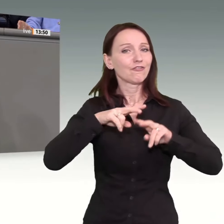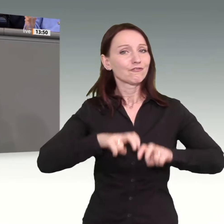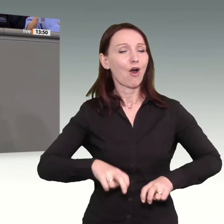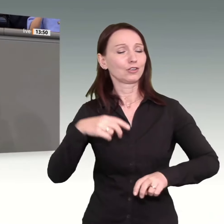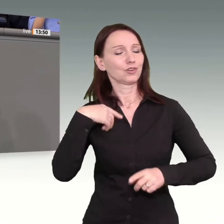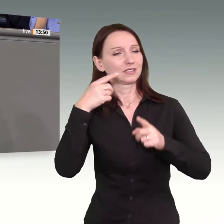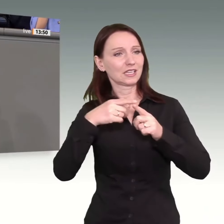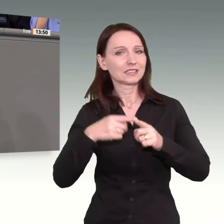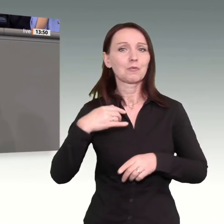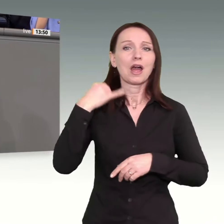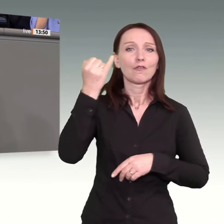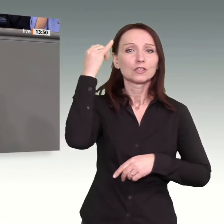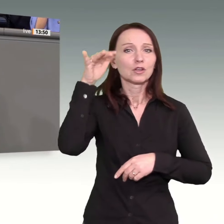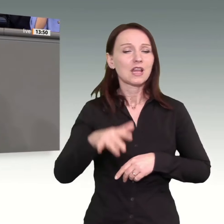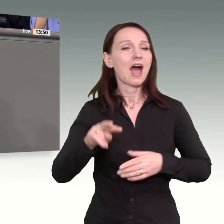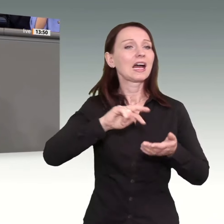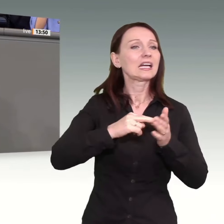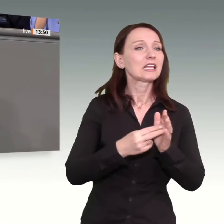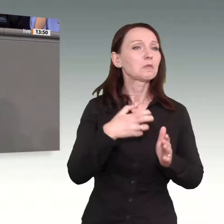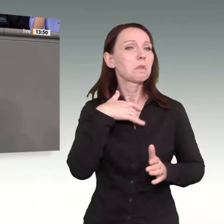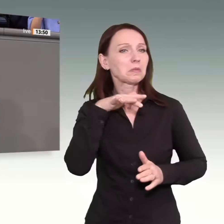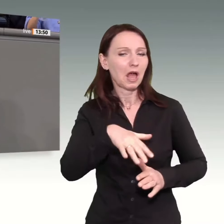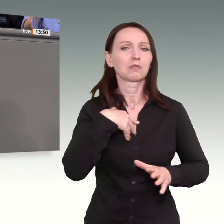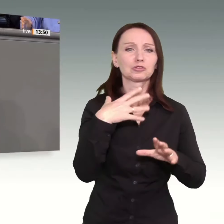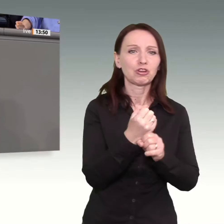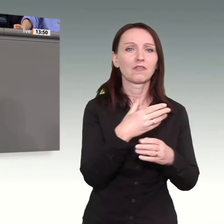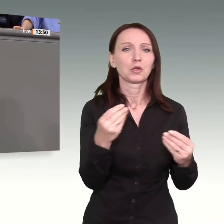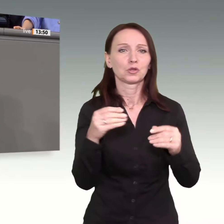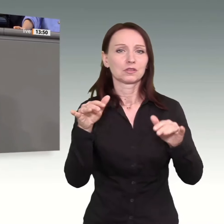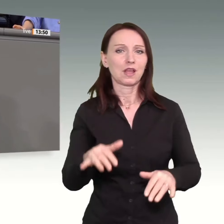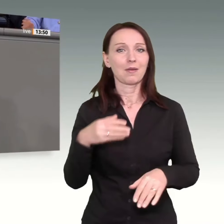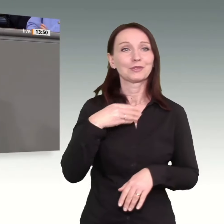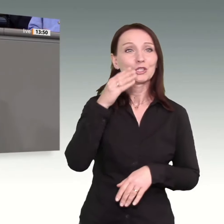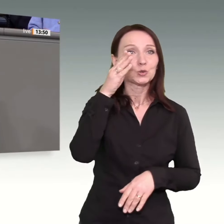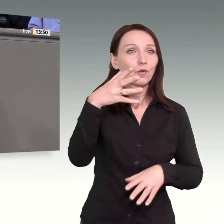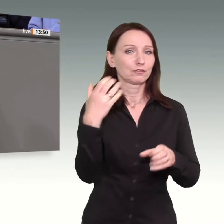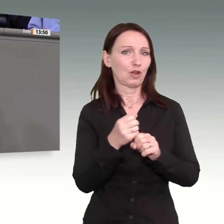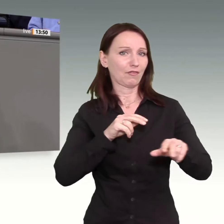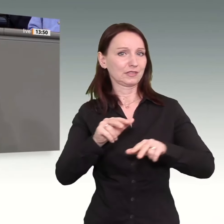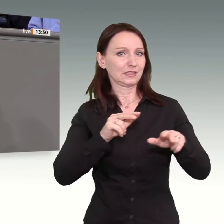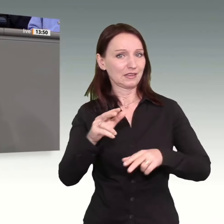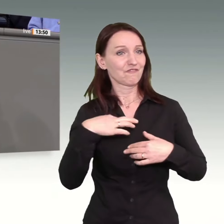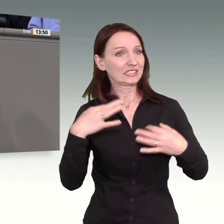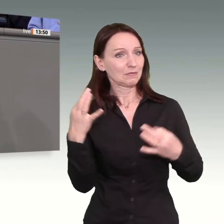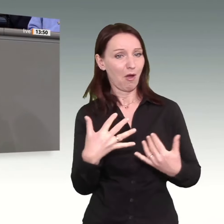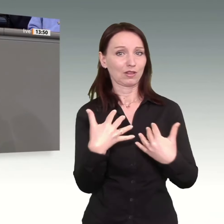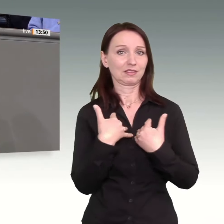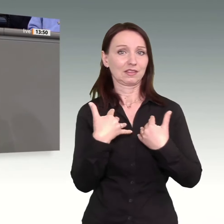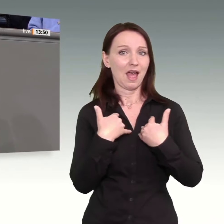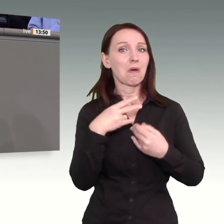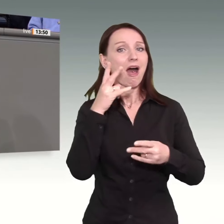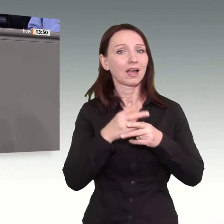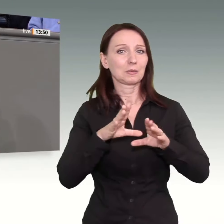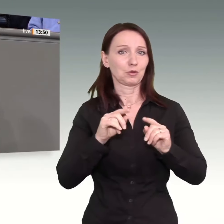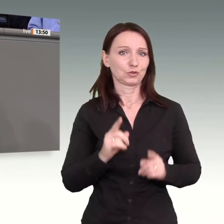technische Hürde genommen. Alles, was wir brauchen, um die Zukunft zu meistern, liegt in unseren Händen. Man muss sie nur richtig einsetzen